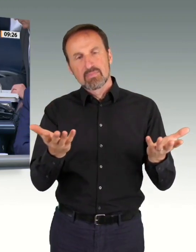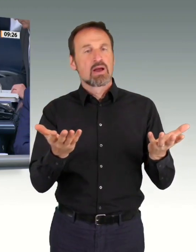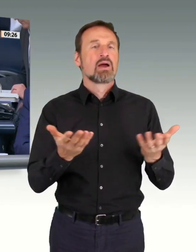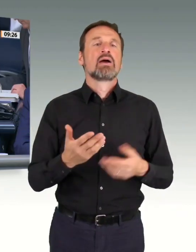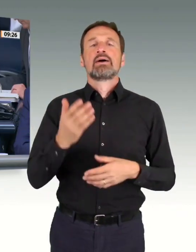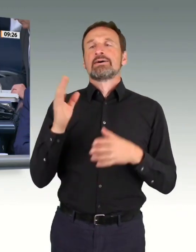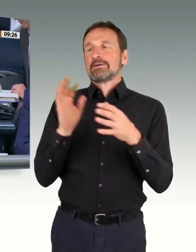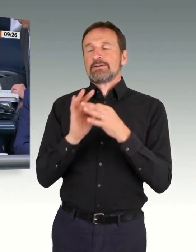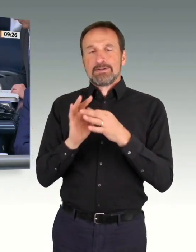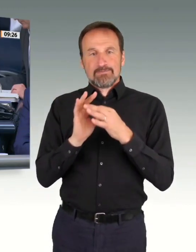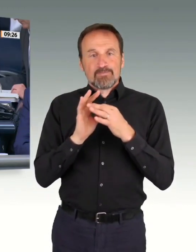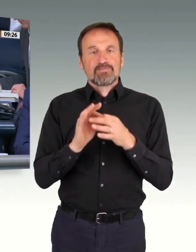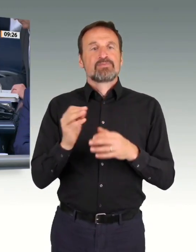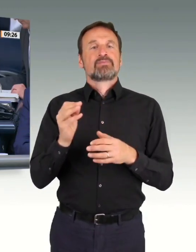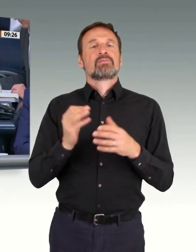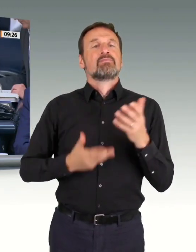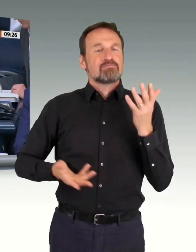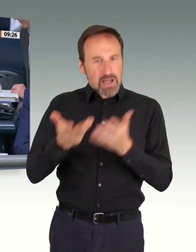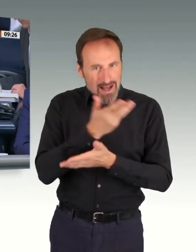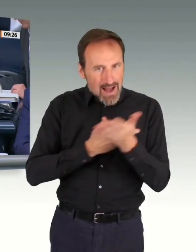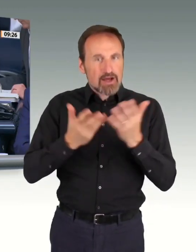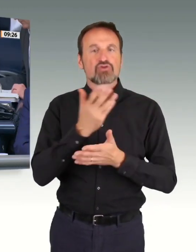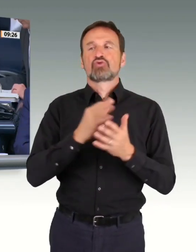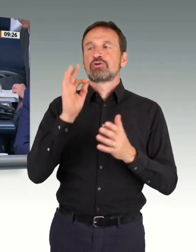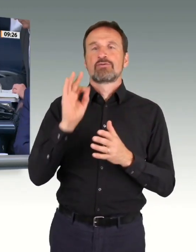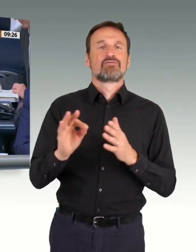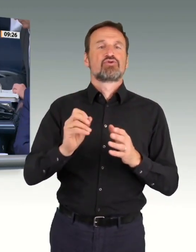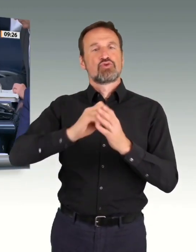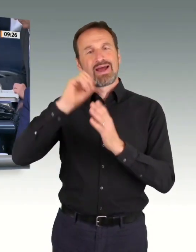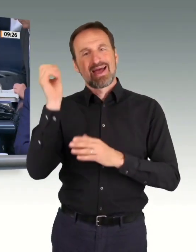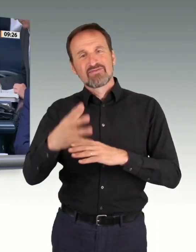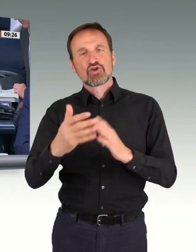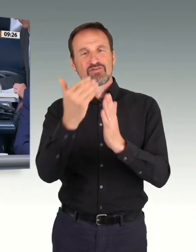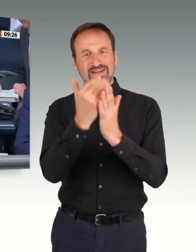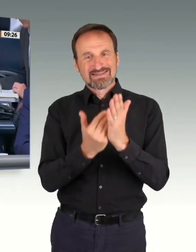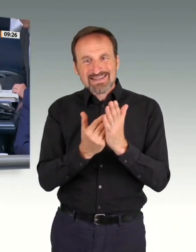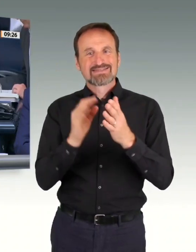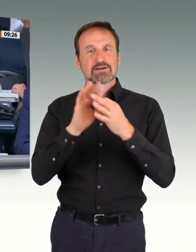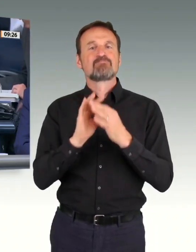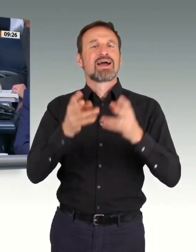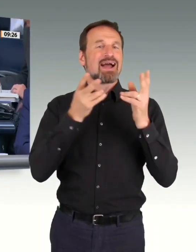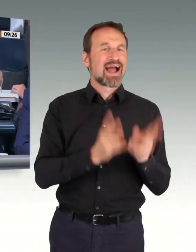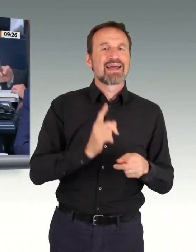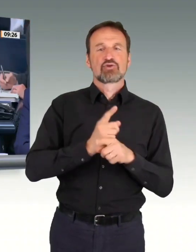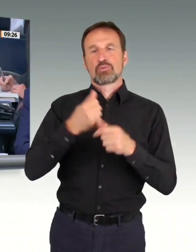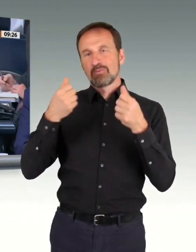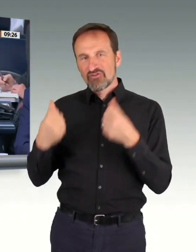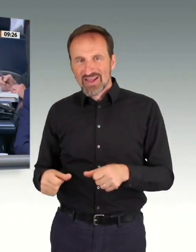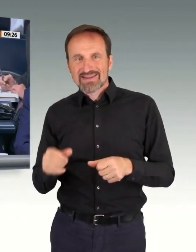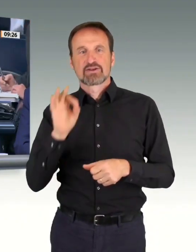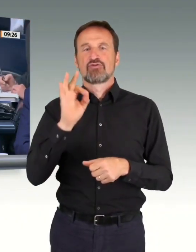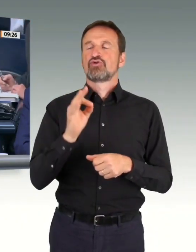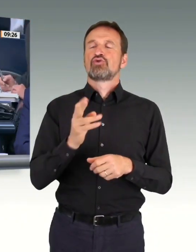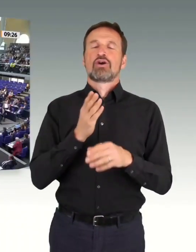Bezüglich der Beratung des Entwurfs eines Gesetzes zu Rechten und Pflichten der Fahrgäste im Eisenbahnverkehr. Wer stimmt für diesen